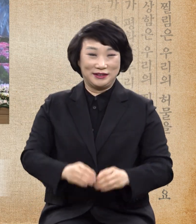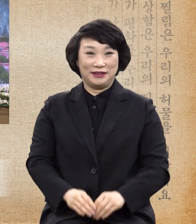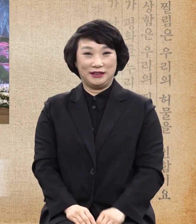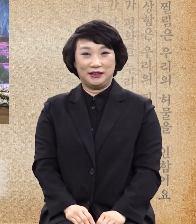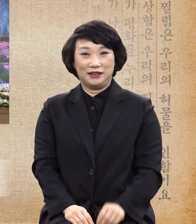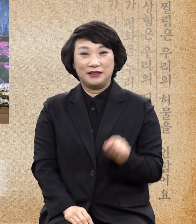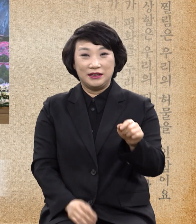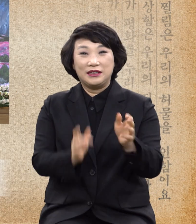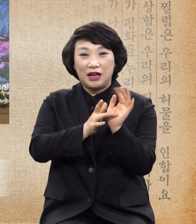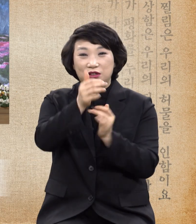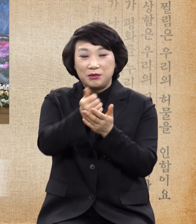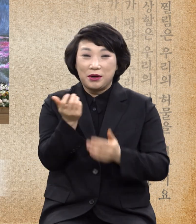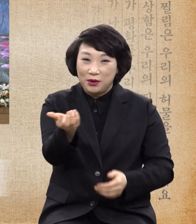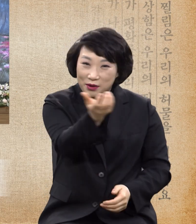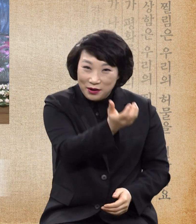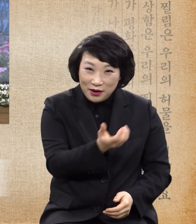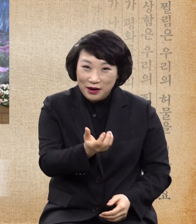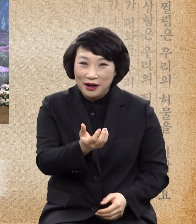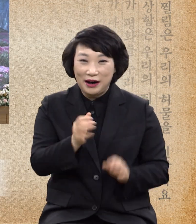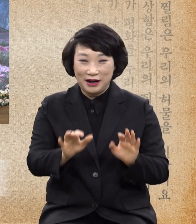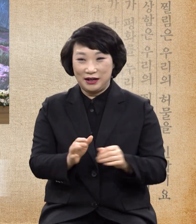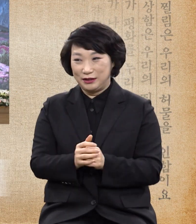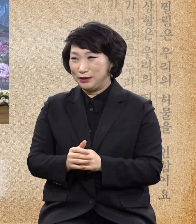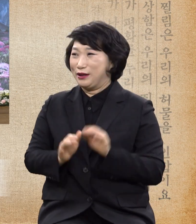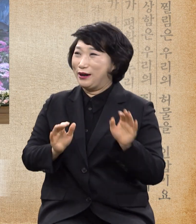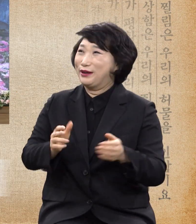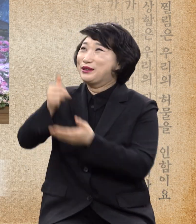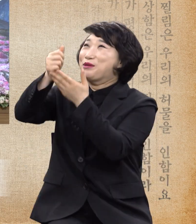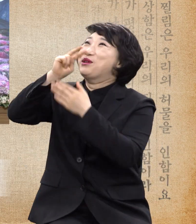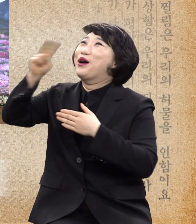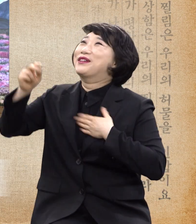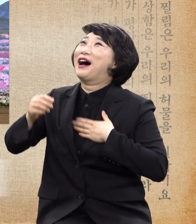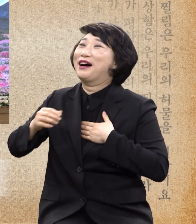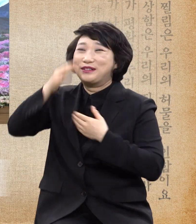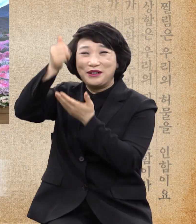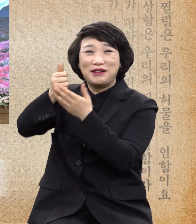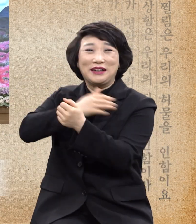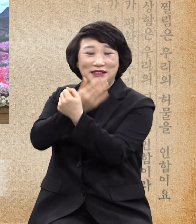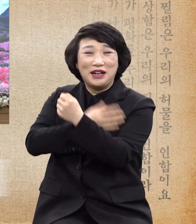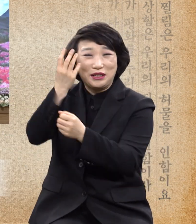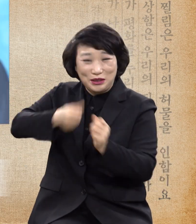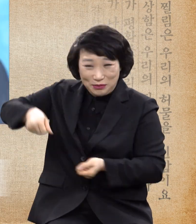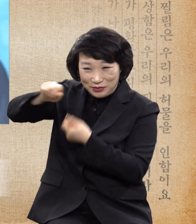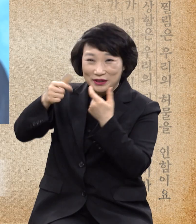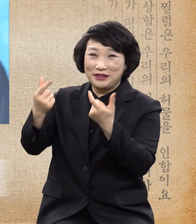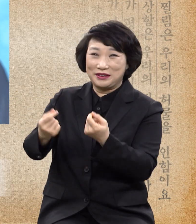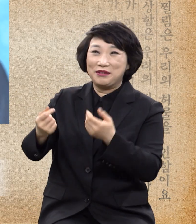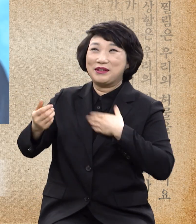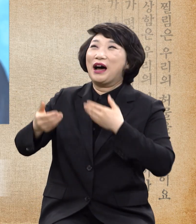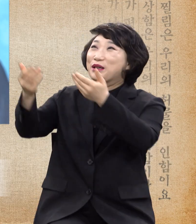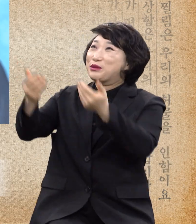주여 나에게도 성령과 능력을 기름부터 부으시옵소서 아멘 언제 오늘